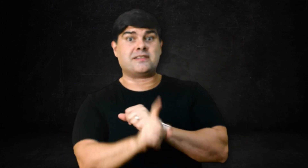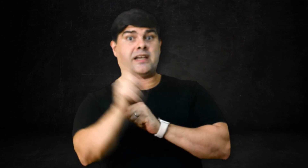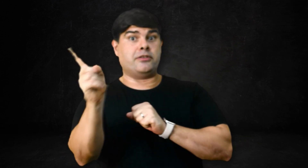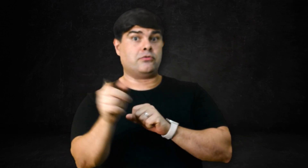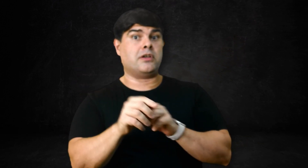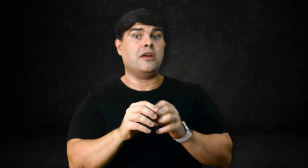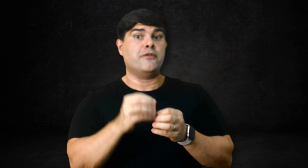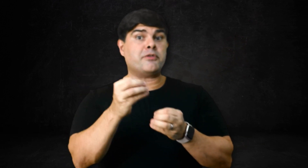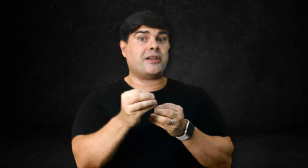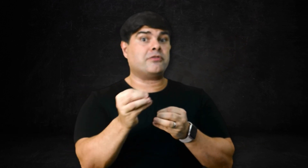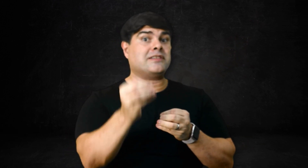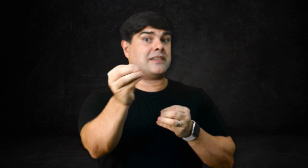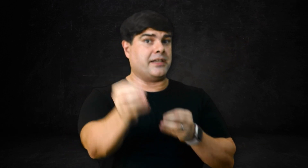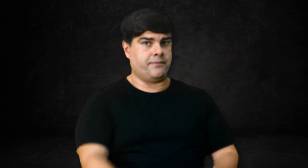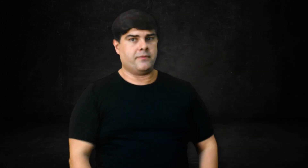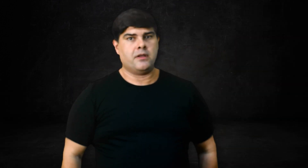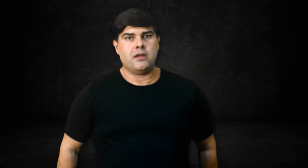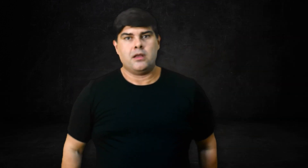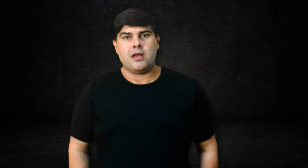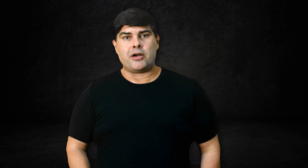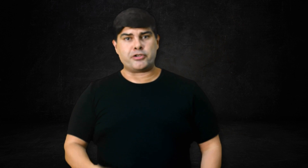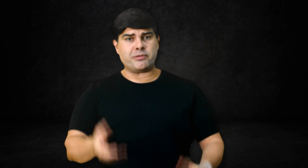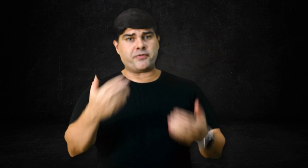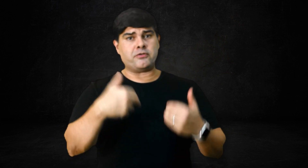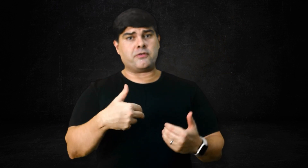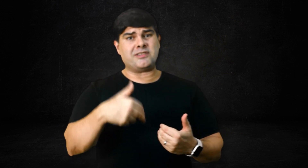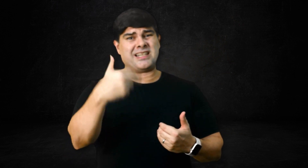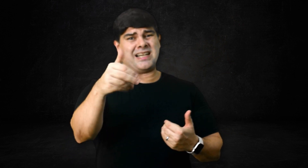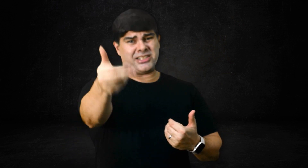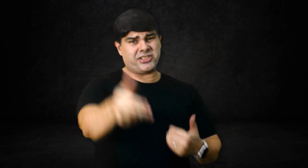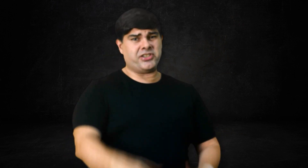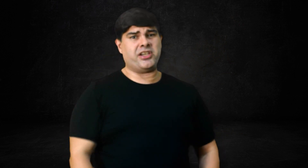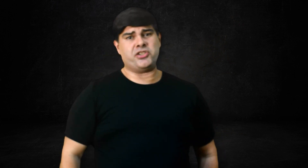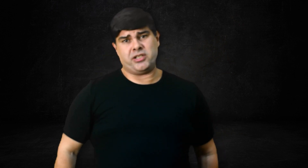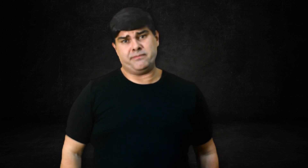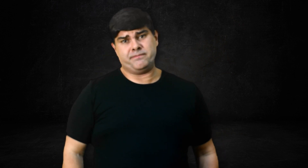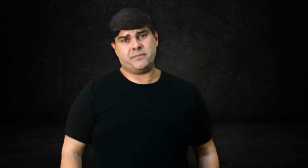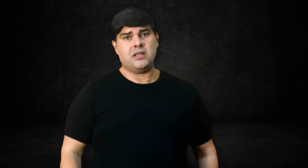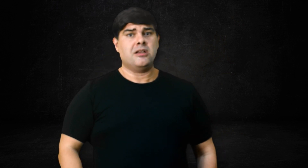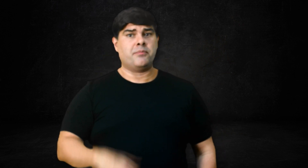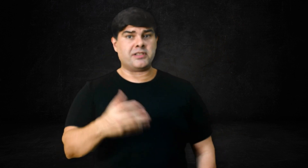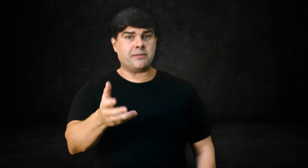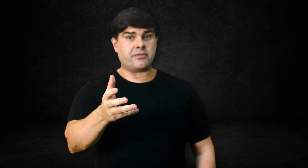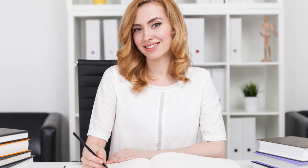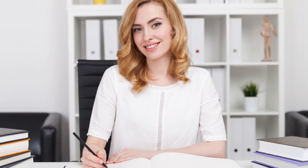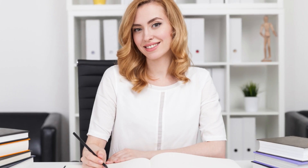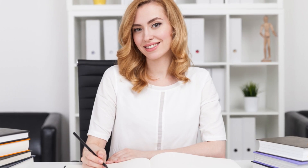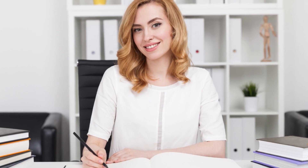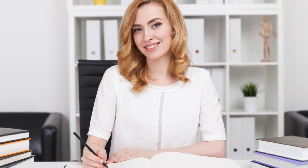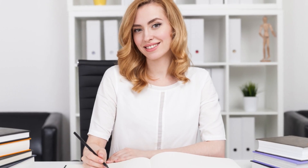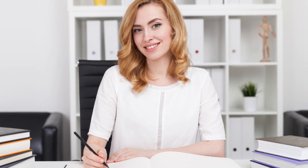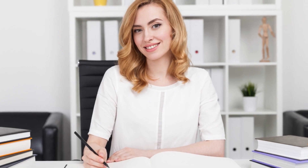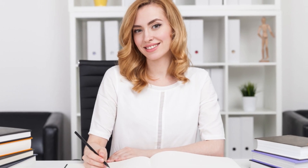sai. Vamos falar do que sai. Agora estamos falando do que você gasta de energia. Por exemplo, se você trabalha sentado o dia todo,